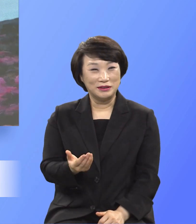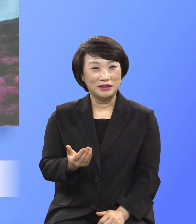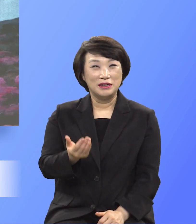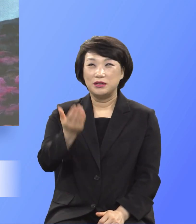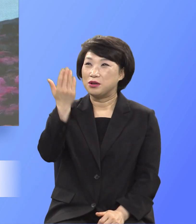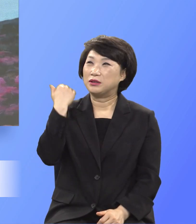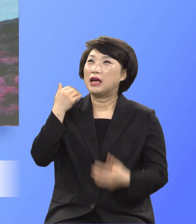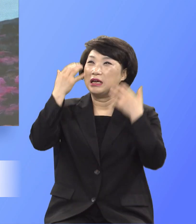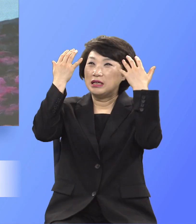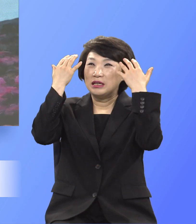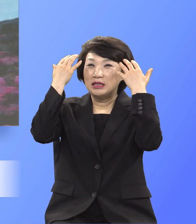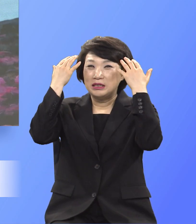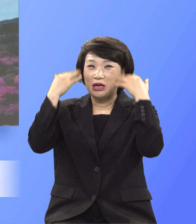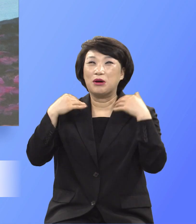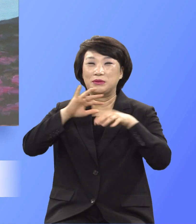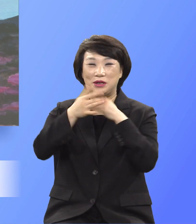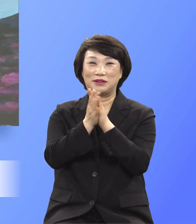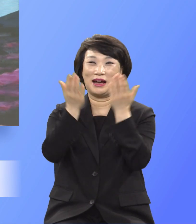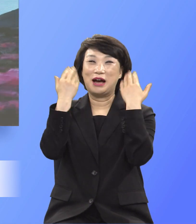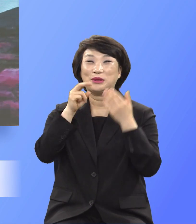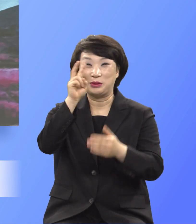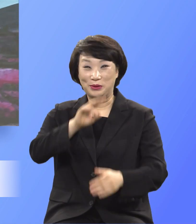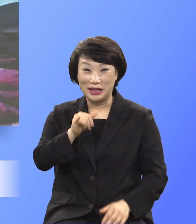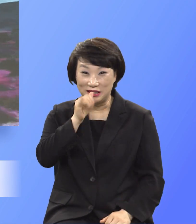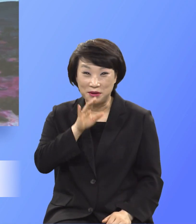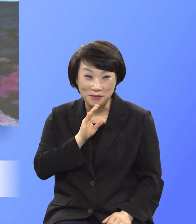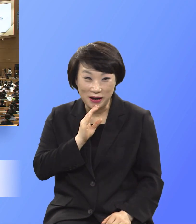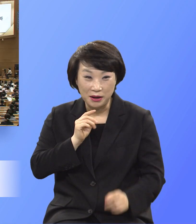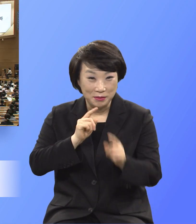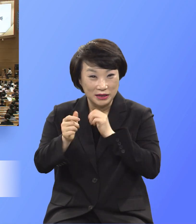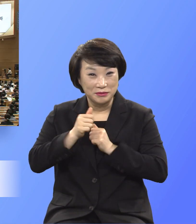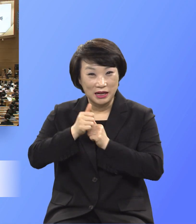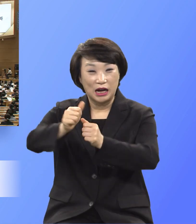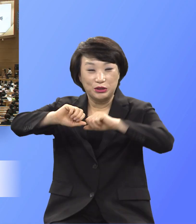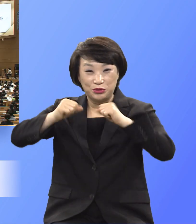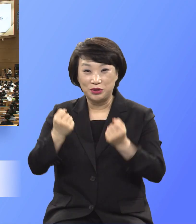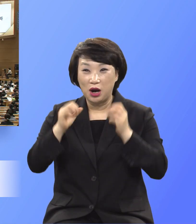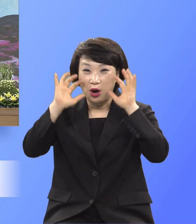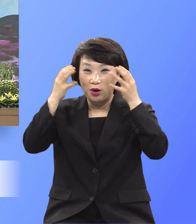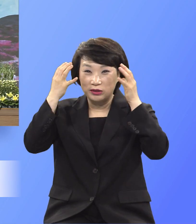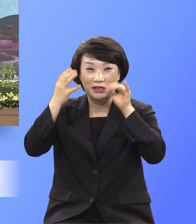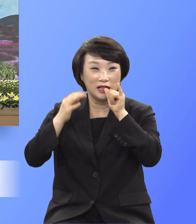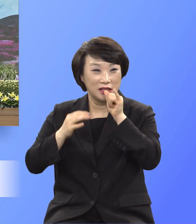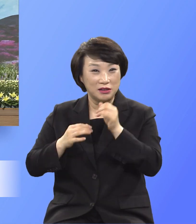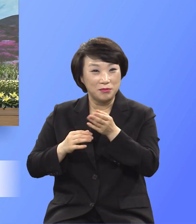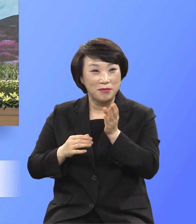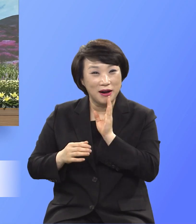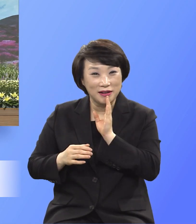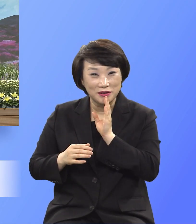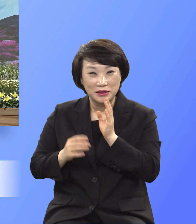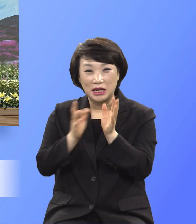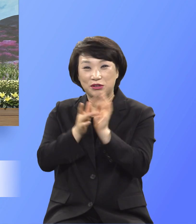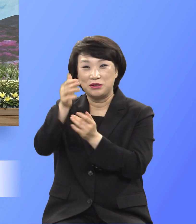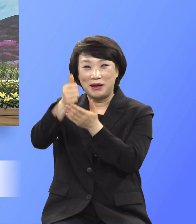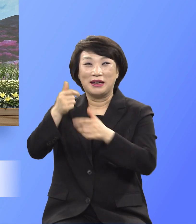노래가 있었습니다. 말씀 따라 순종하는 어린이 예수님의 기쁨 되어요. 한번 해보자.